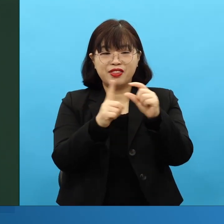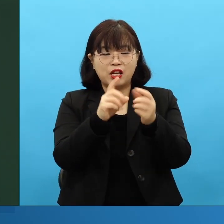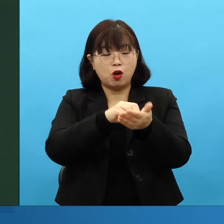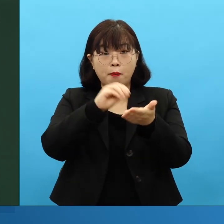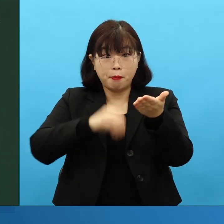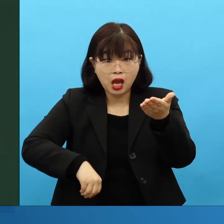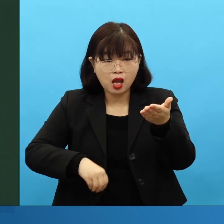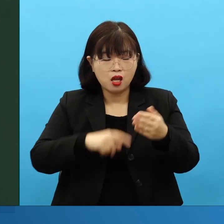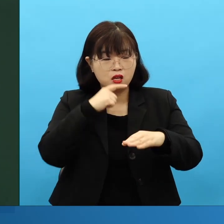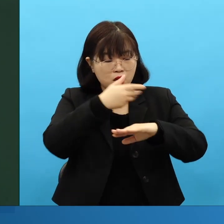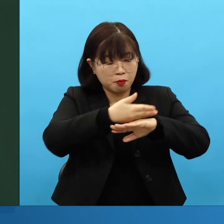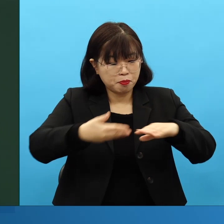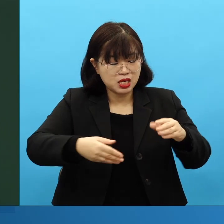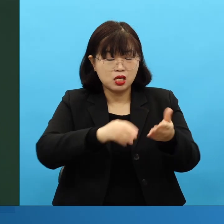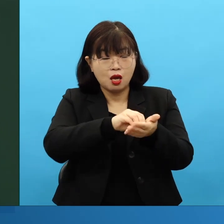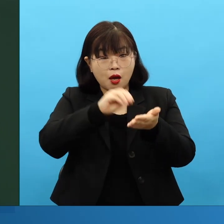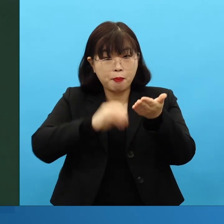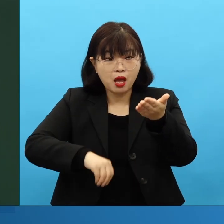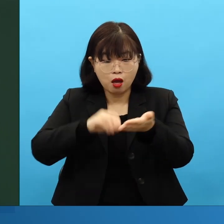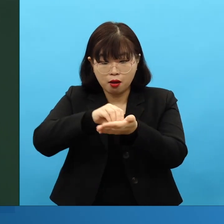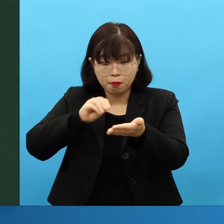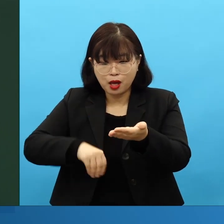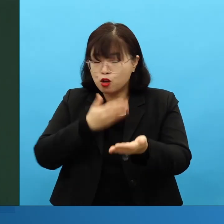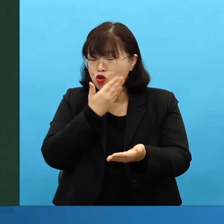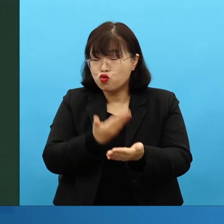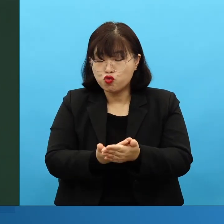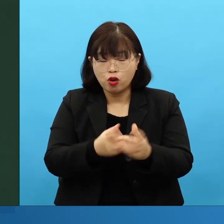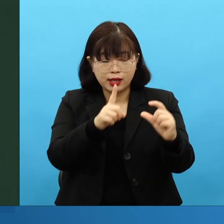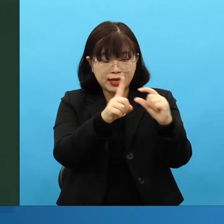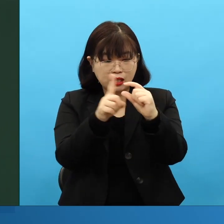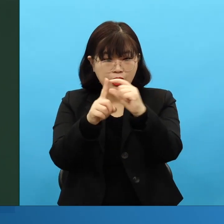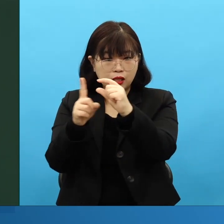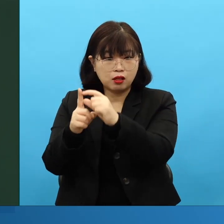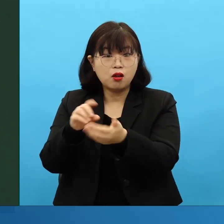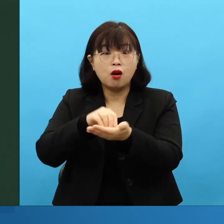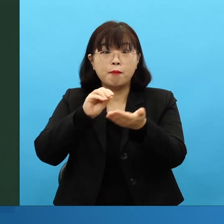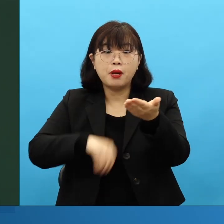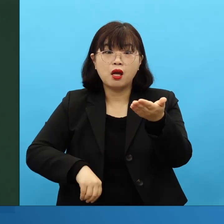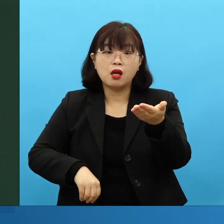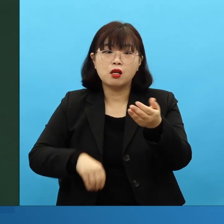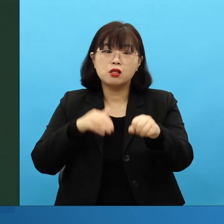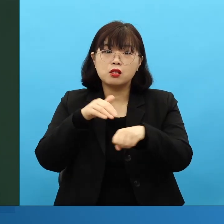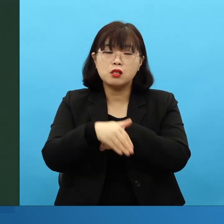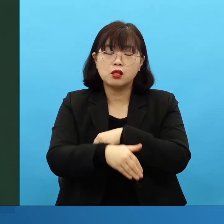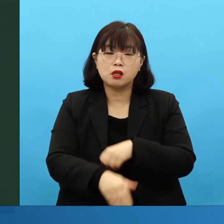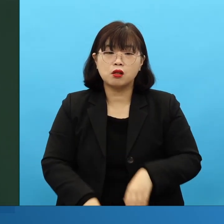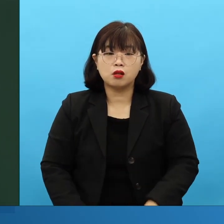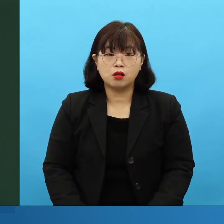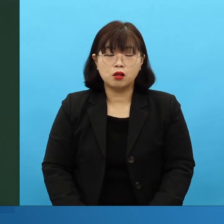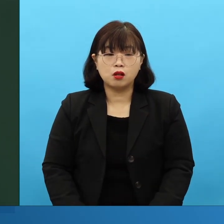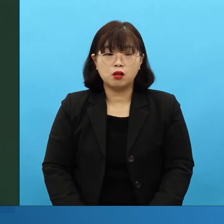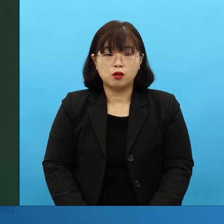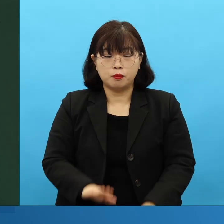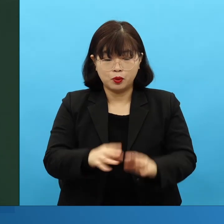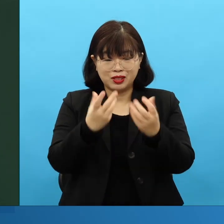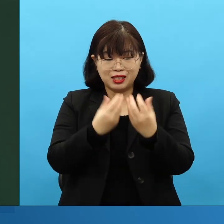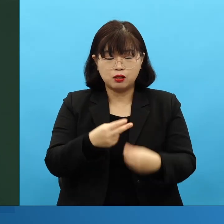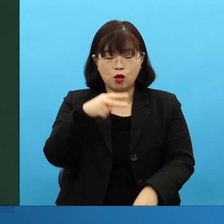동정녀에게서 나시고, 말, 이 처녀가 잉태의 아들랄 것이, 이걸 어떻게 바꿨느냐 하면, 여자가 잉태의 아들랄 것이다. They change the virgin